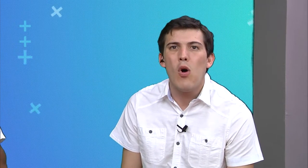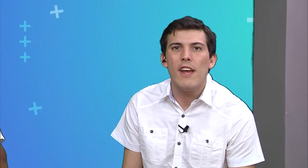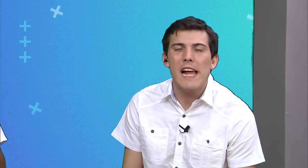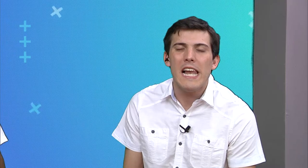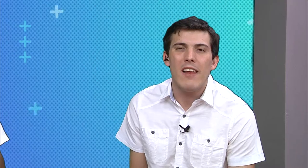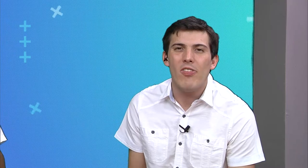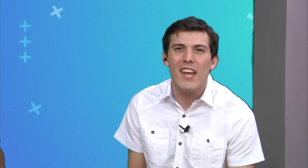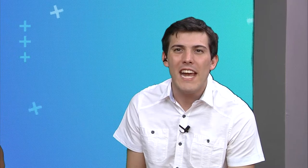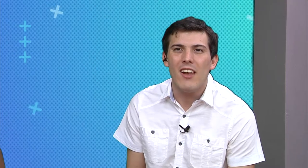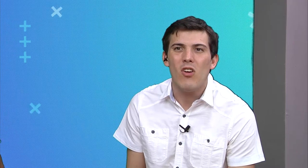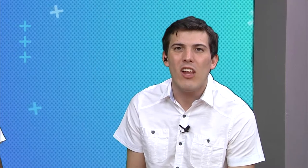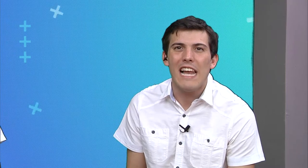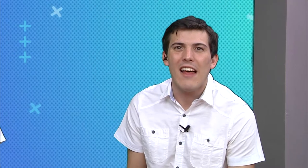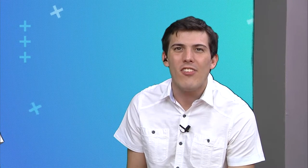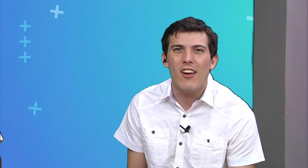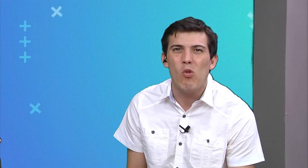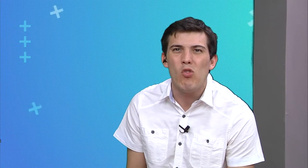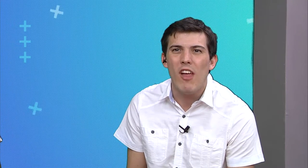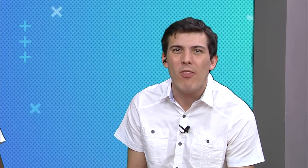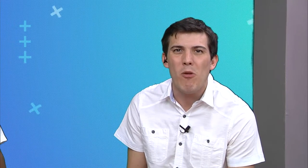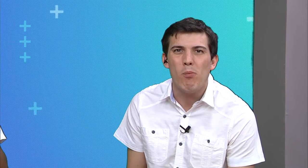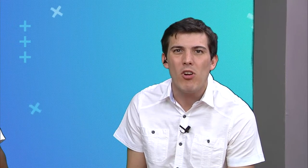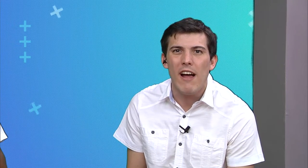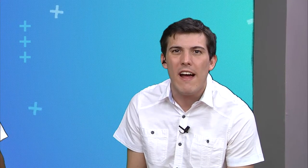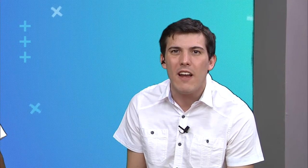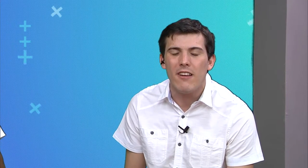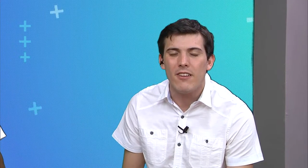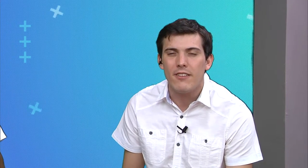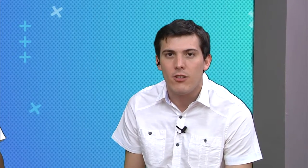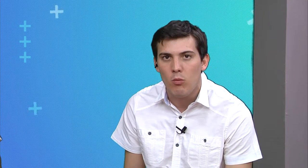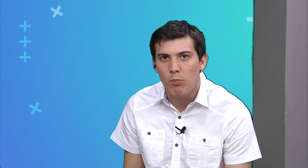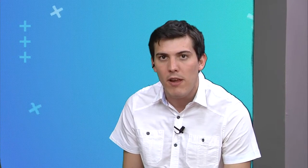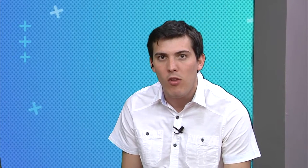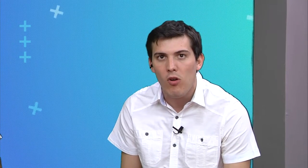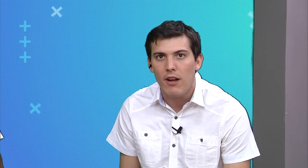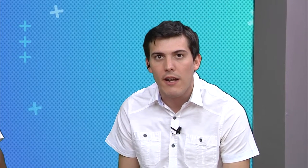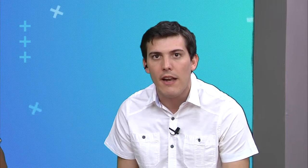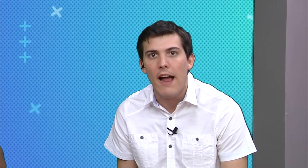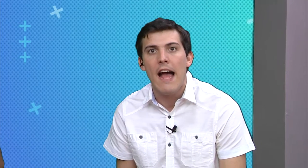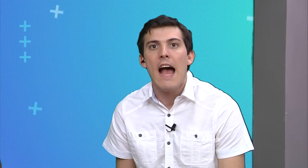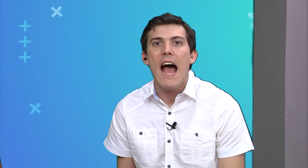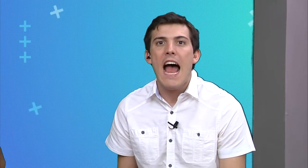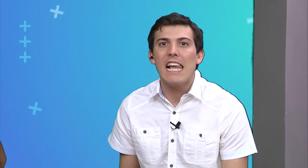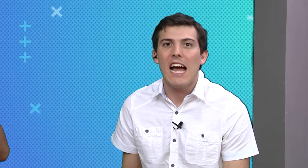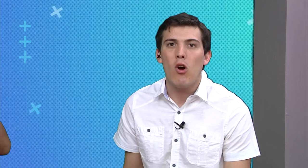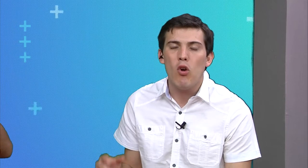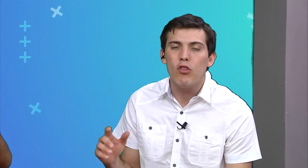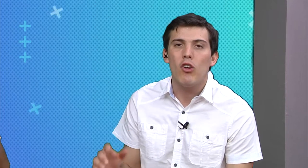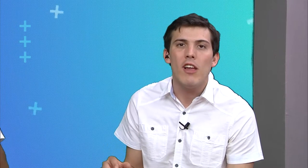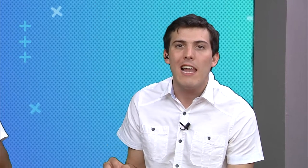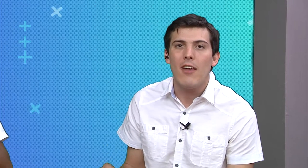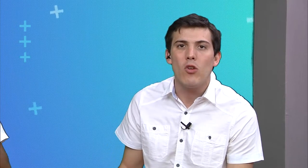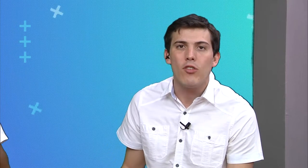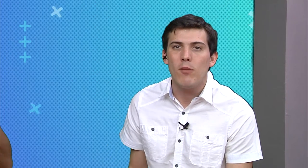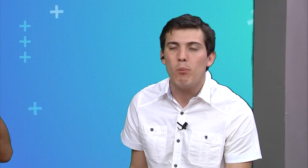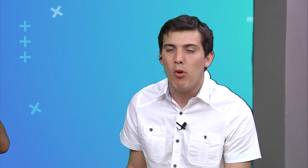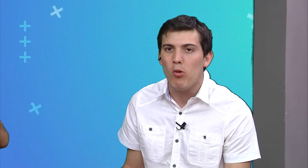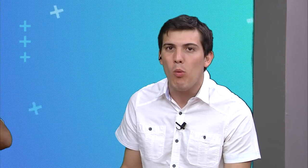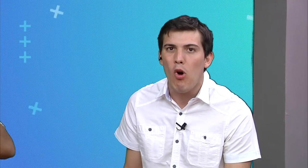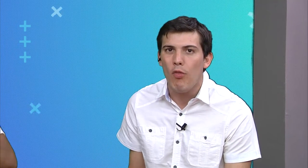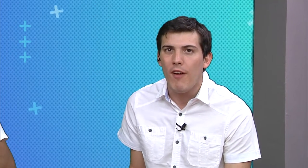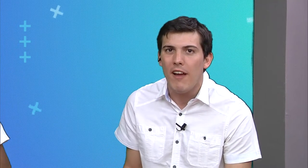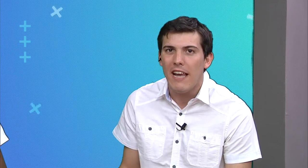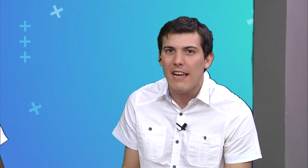hoy el estreno de la segunda temporada de Rompiendo Barreras a las 8 de la noche